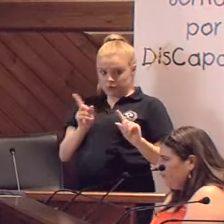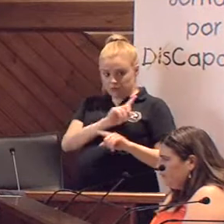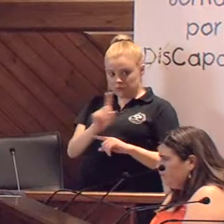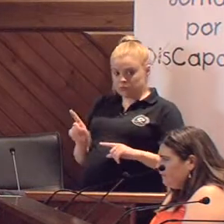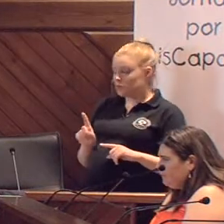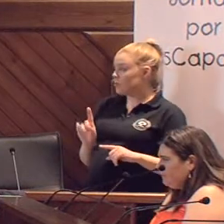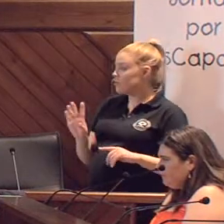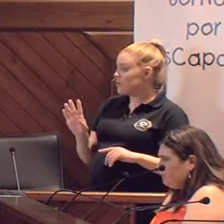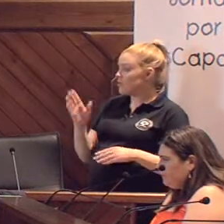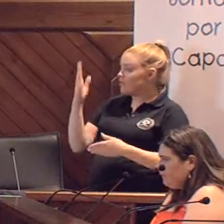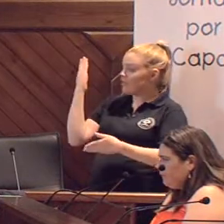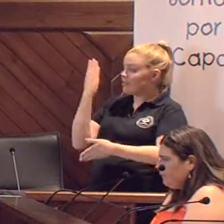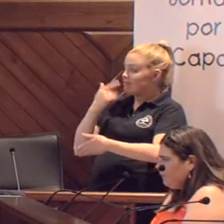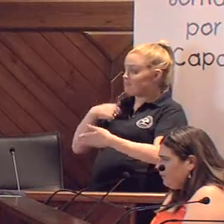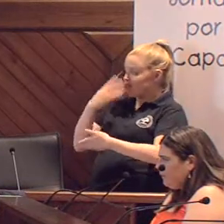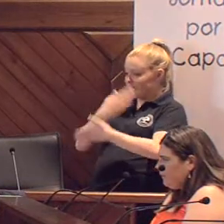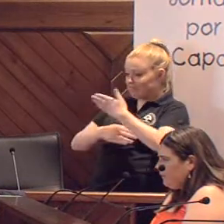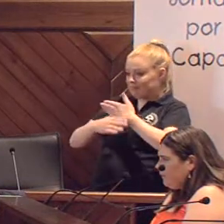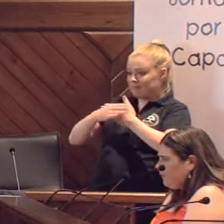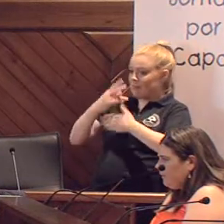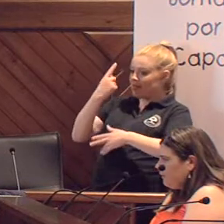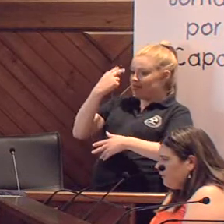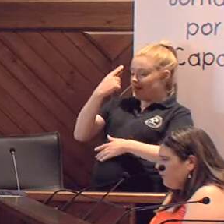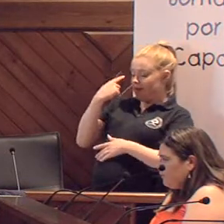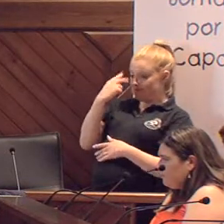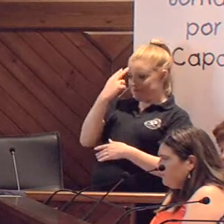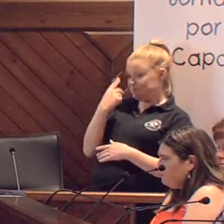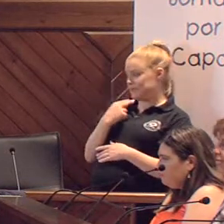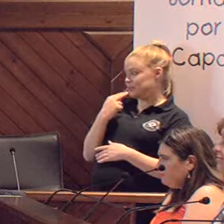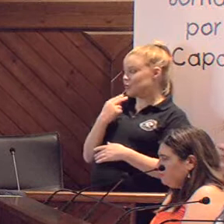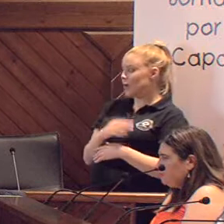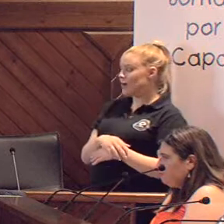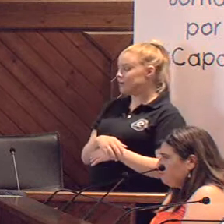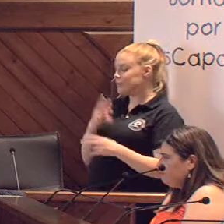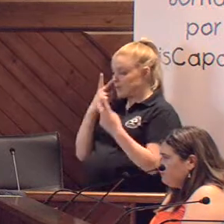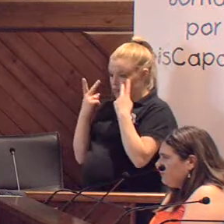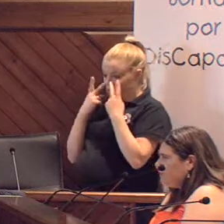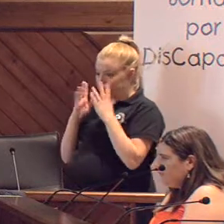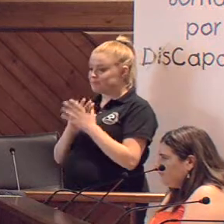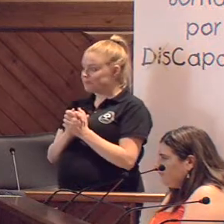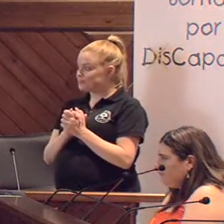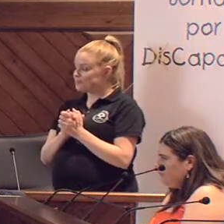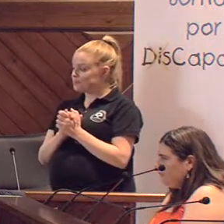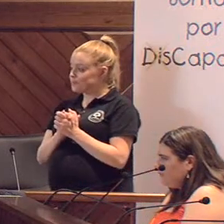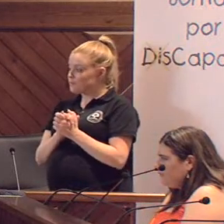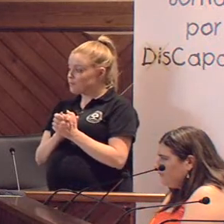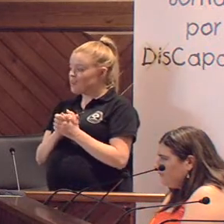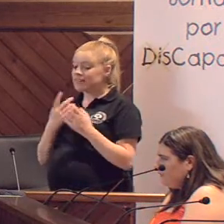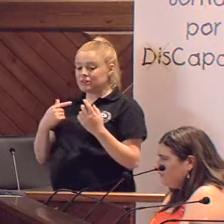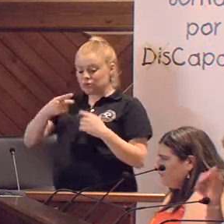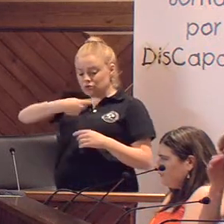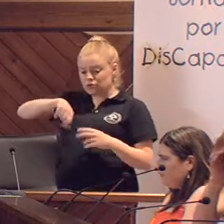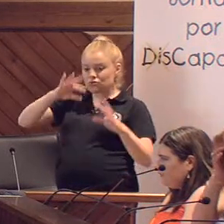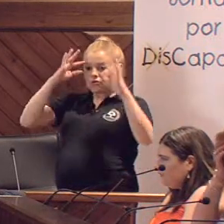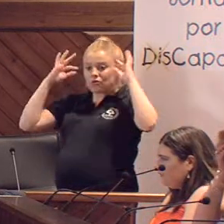y encima tengo discapacidad visual, es que ni las caras, vaya, no puedo ni… Entonces, nosotros en Córdoba